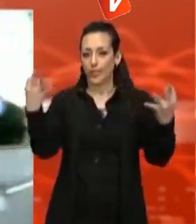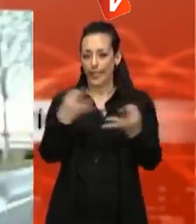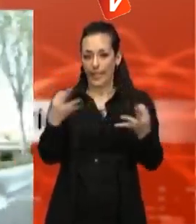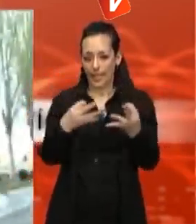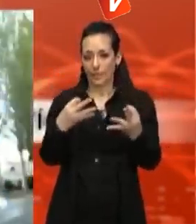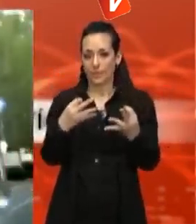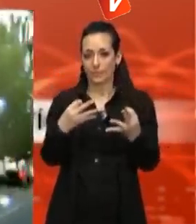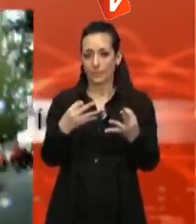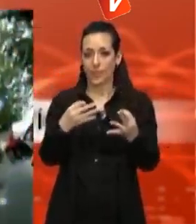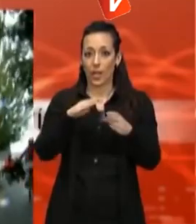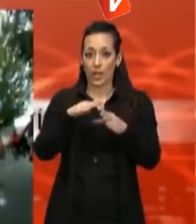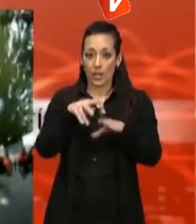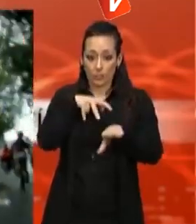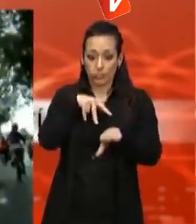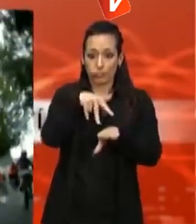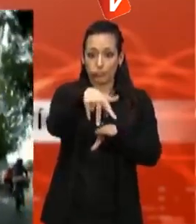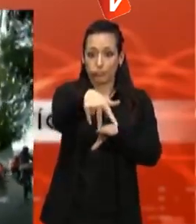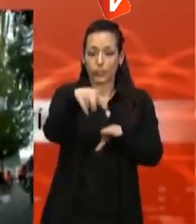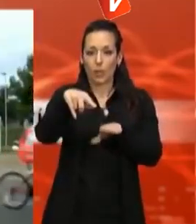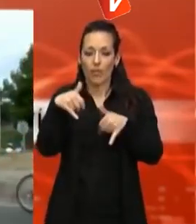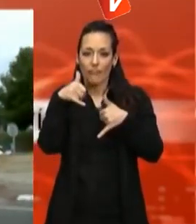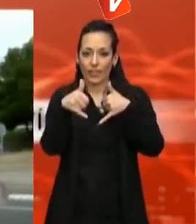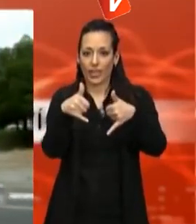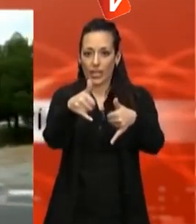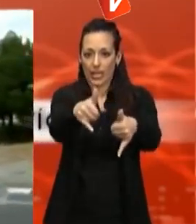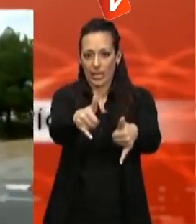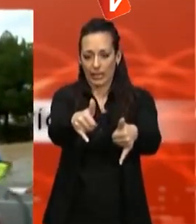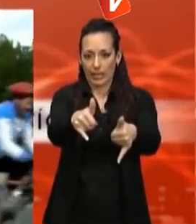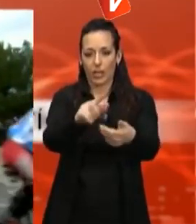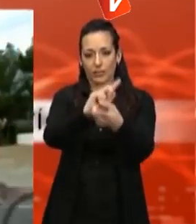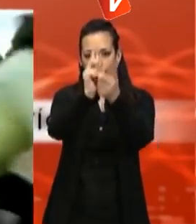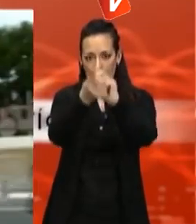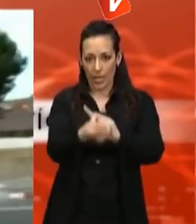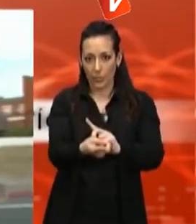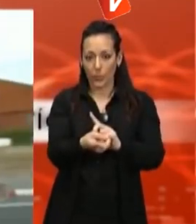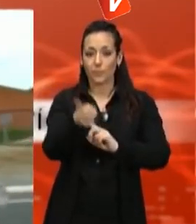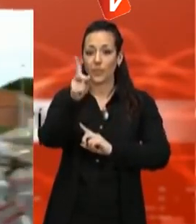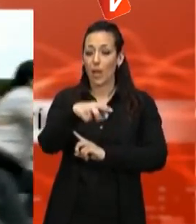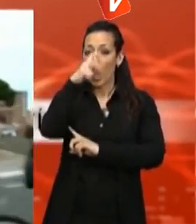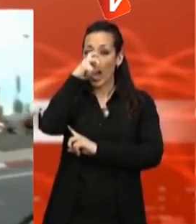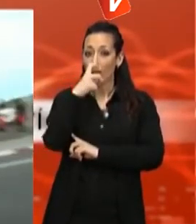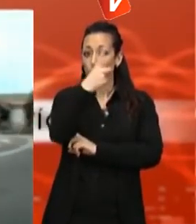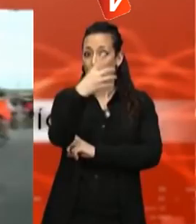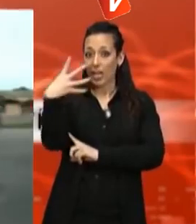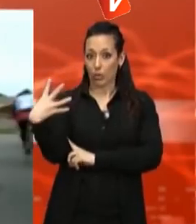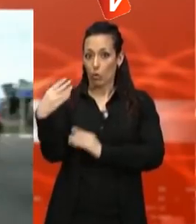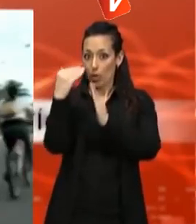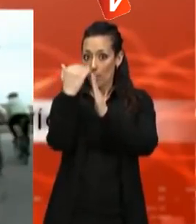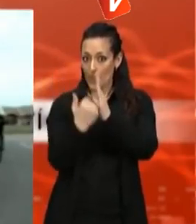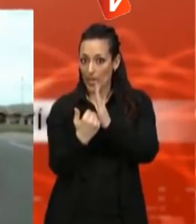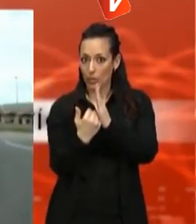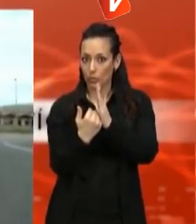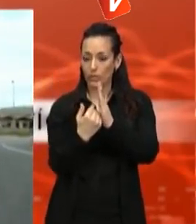la circulació per voreres i zones d'avianants. Els menors de 14 anys ho podran fer sempre que la densitat d'avianants ho permeti, els adults